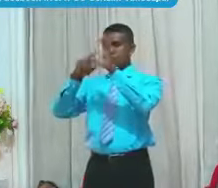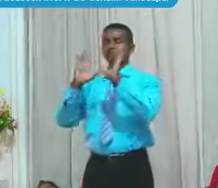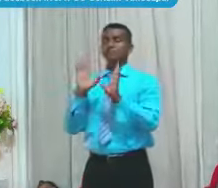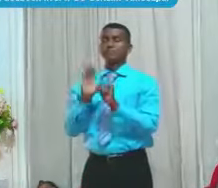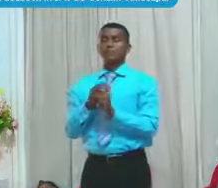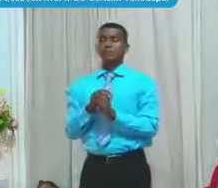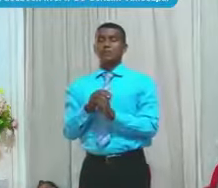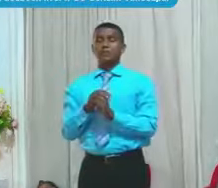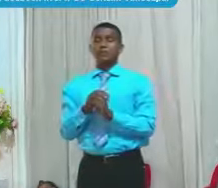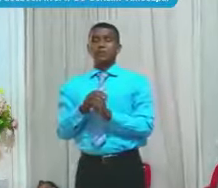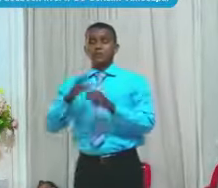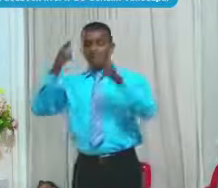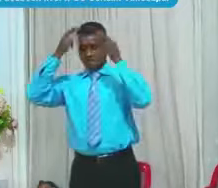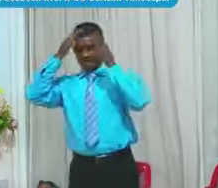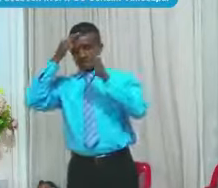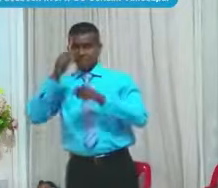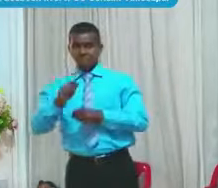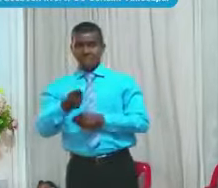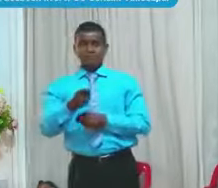llave en la mano